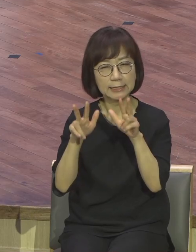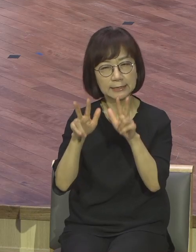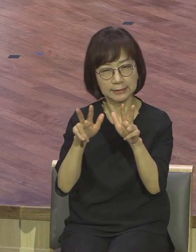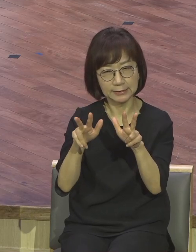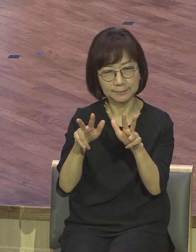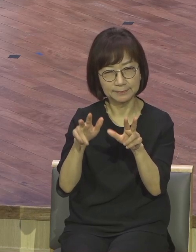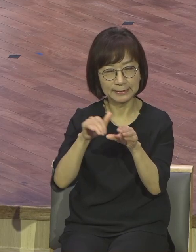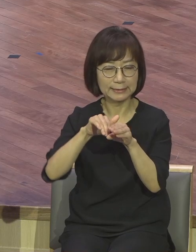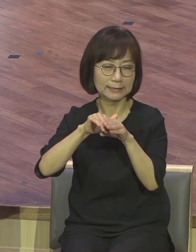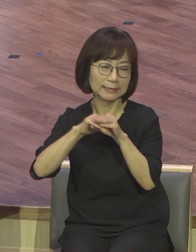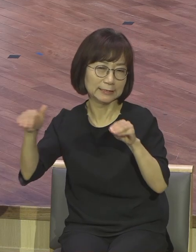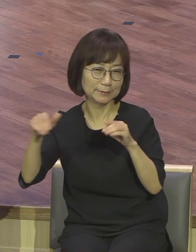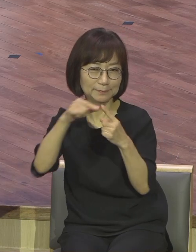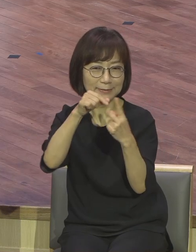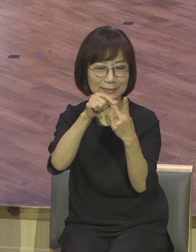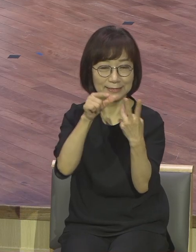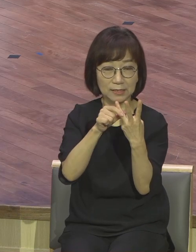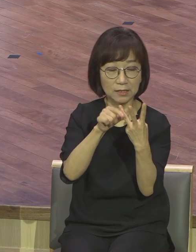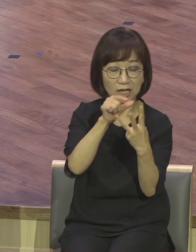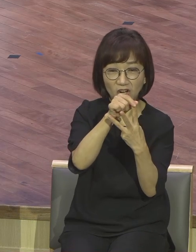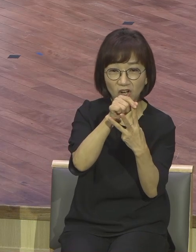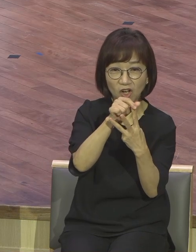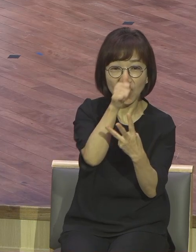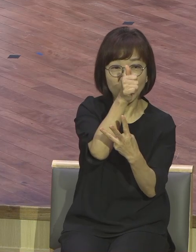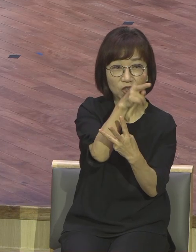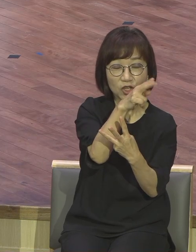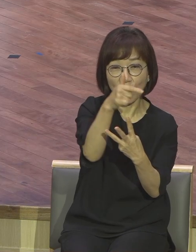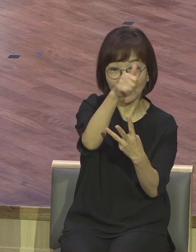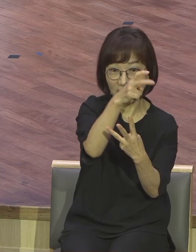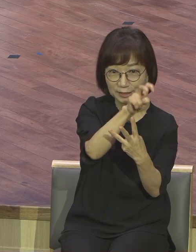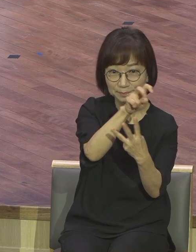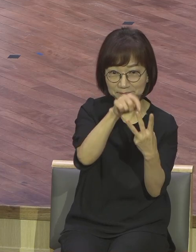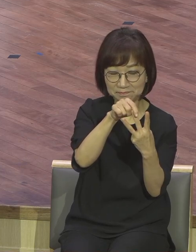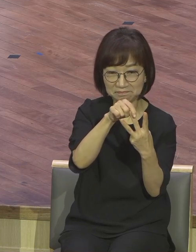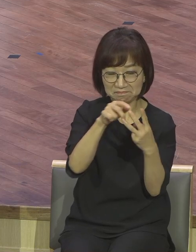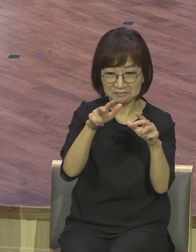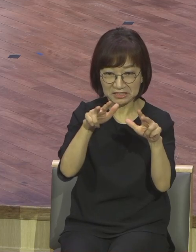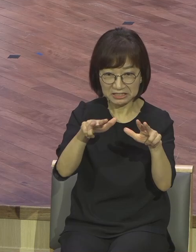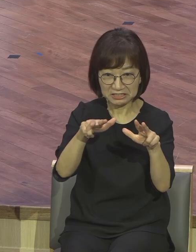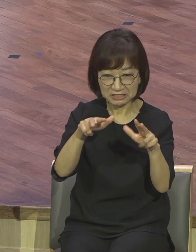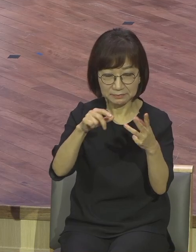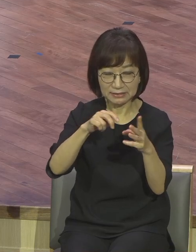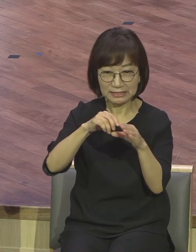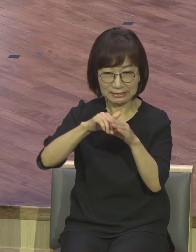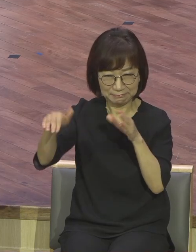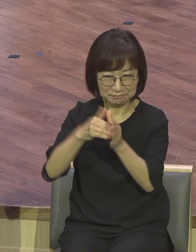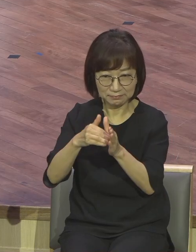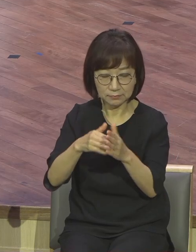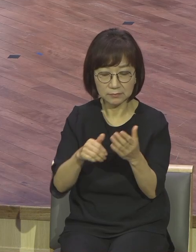그러니까 이 남편도 순발력 있게 답을 줬습니다 방금 쬐금 입금 그래